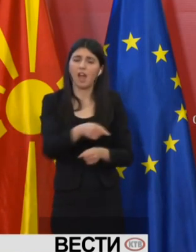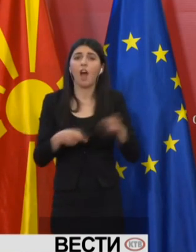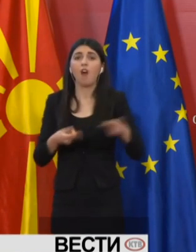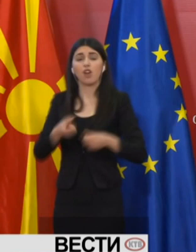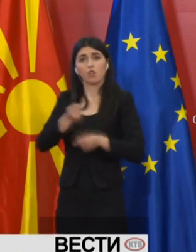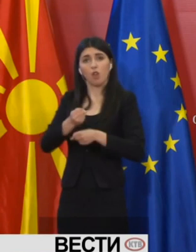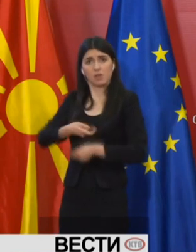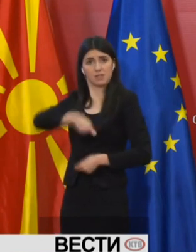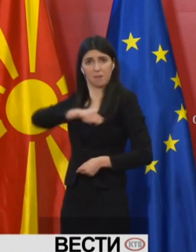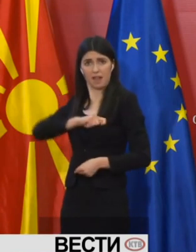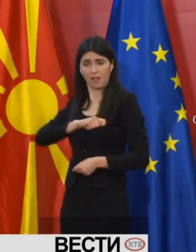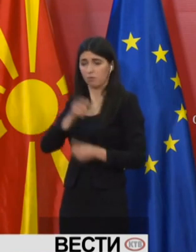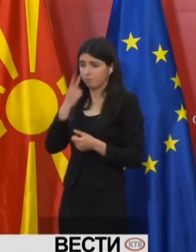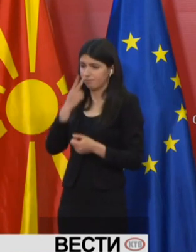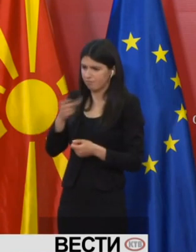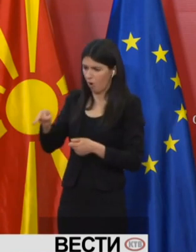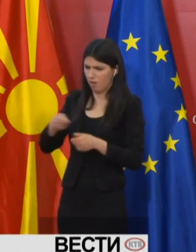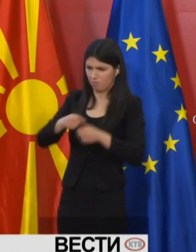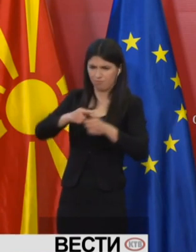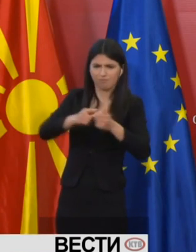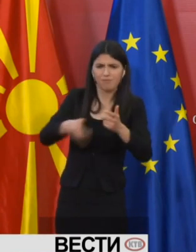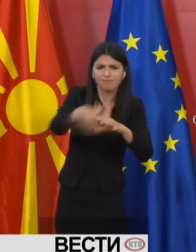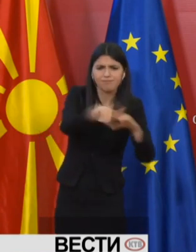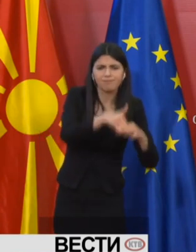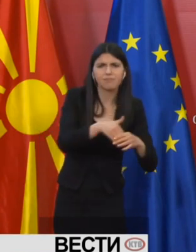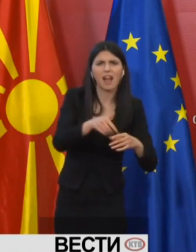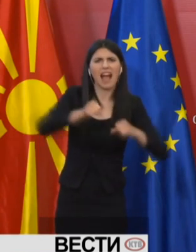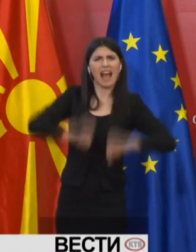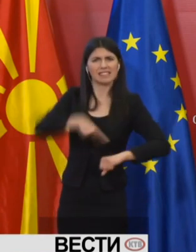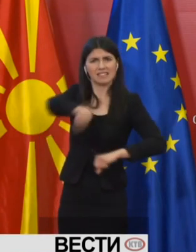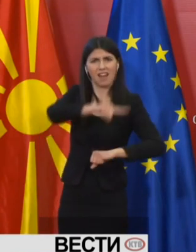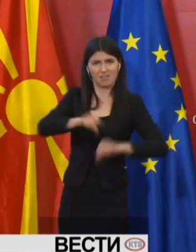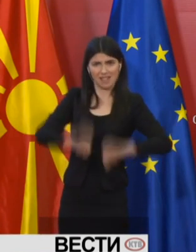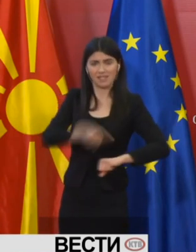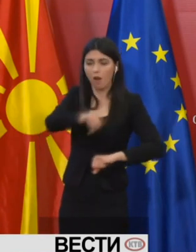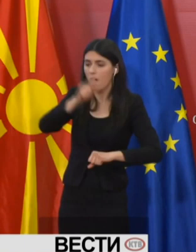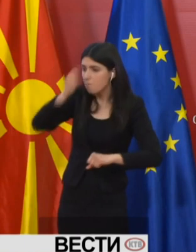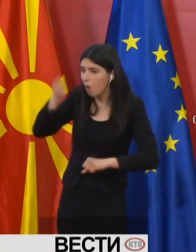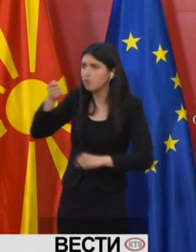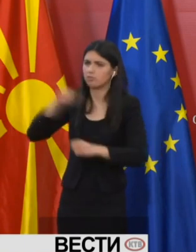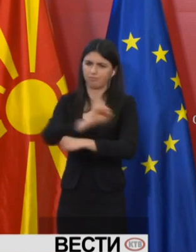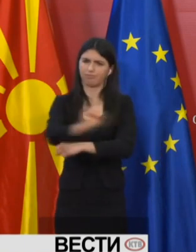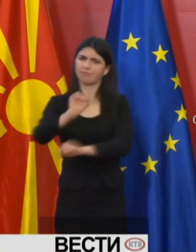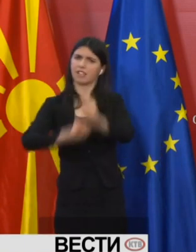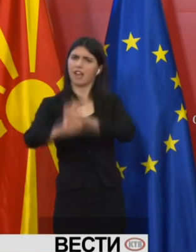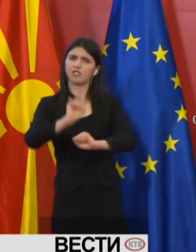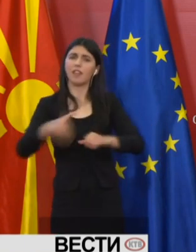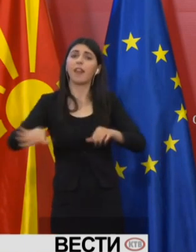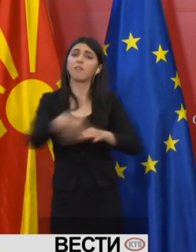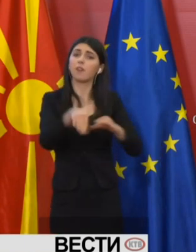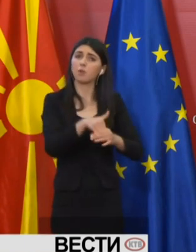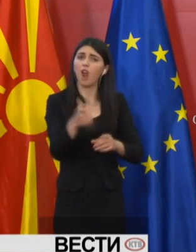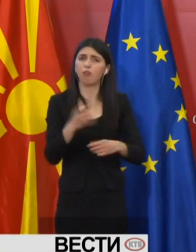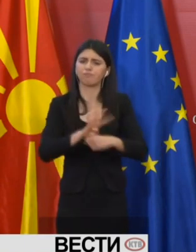констатира дека поголемиот дел од работодавачите ги почитуваат препораките за заштита на своите вработени